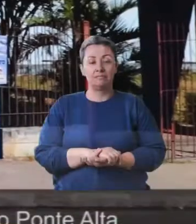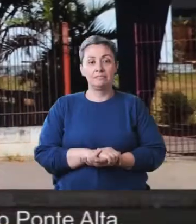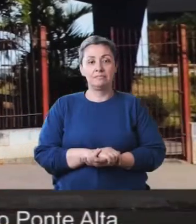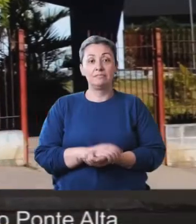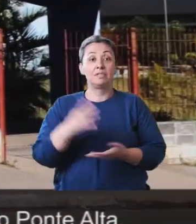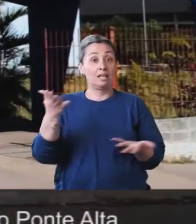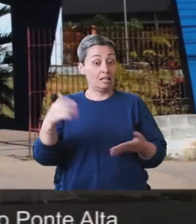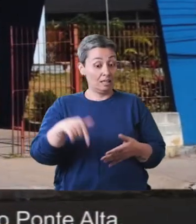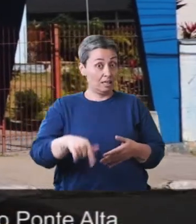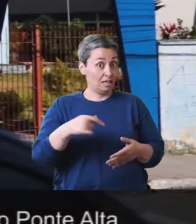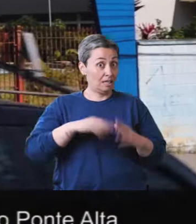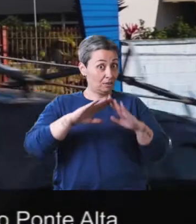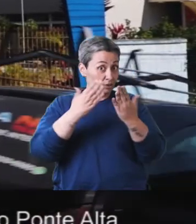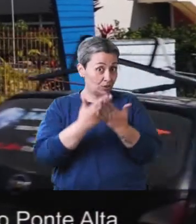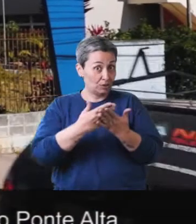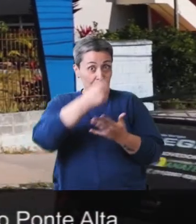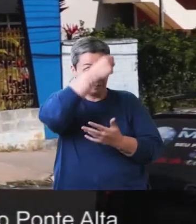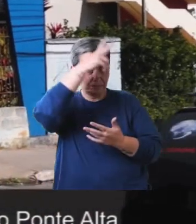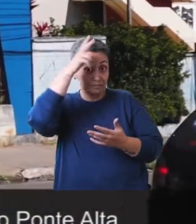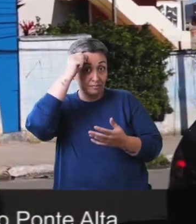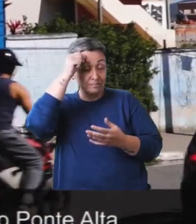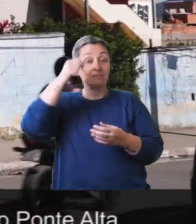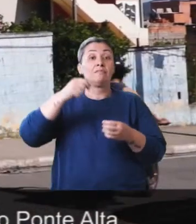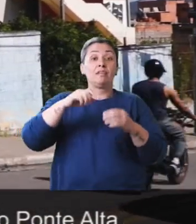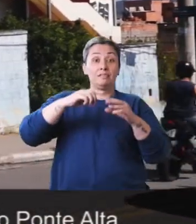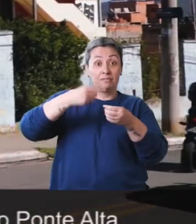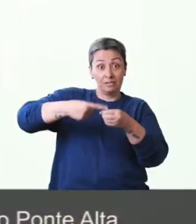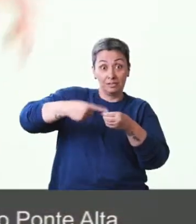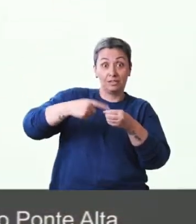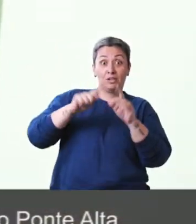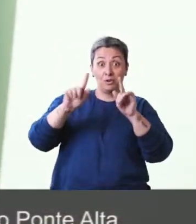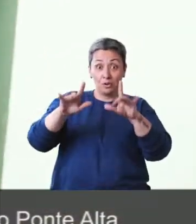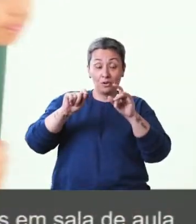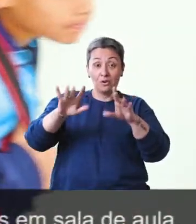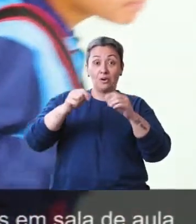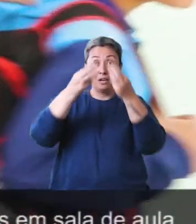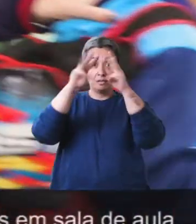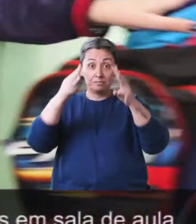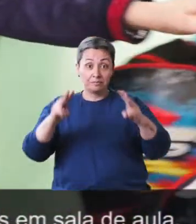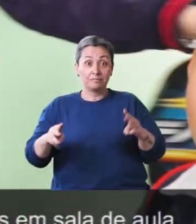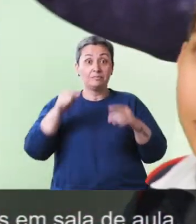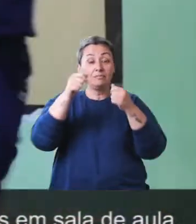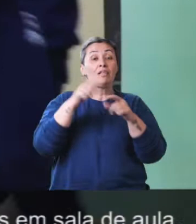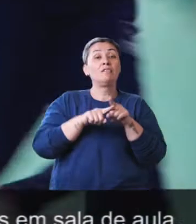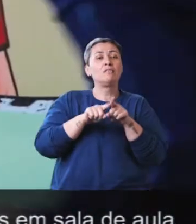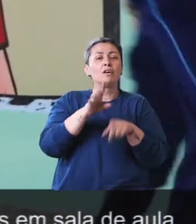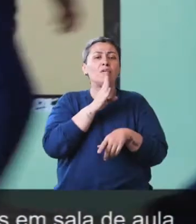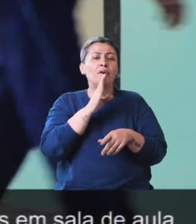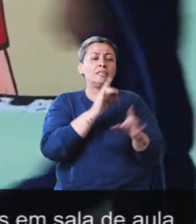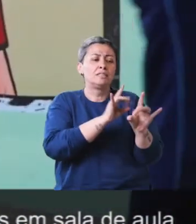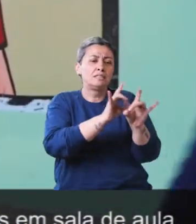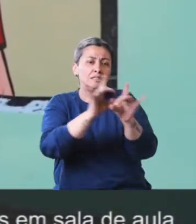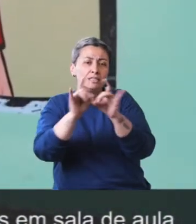Aqui na escola da Prefeitura de Guarulhos Edson Nunes Maleca, no bairro Ponte Alta, você vai conhecer o dia a dia dos